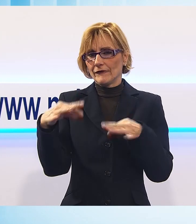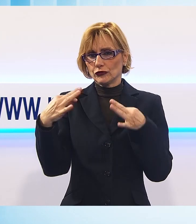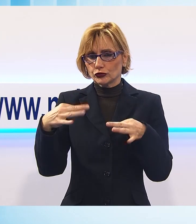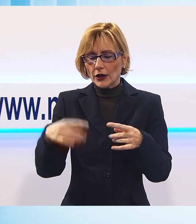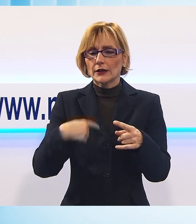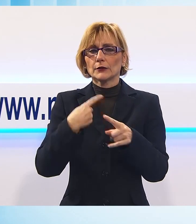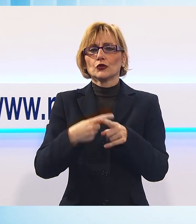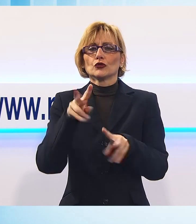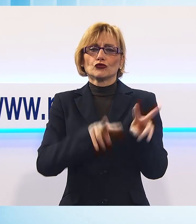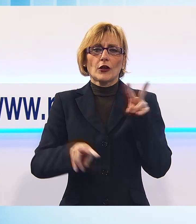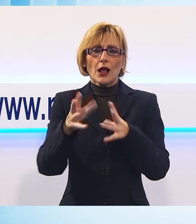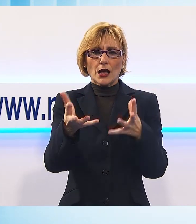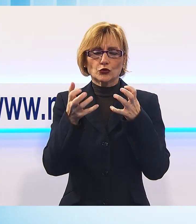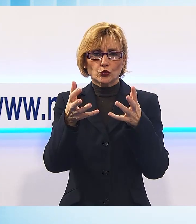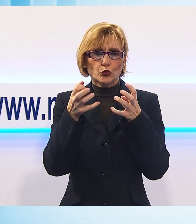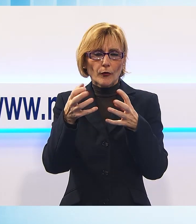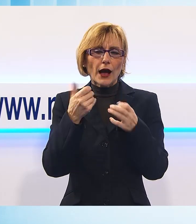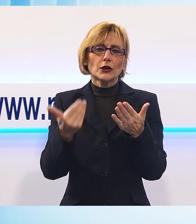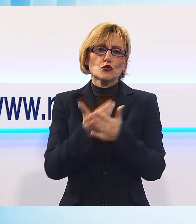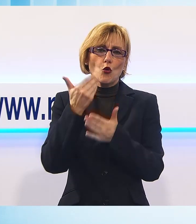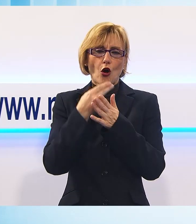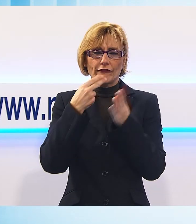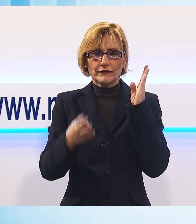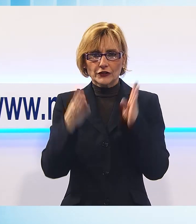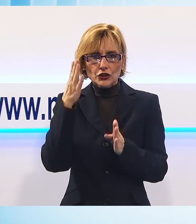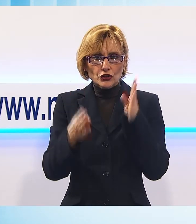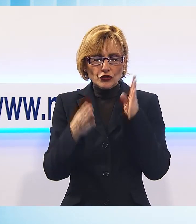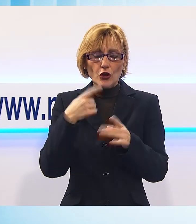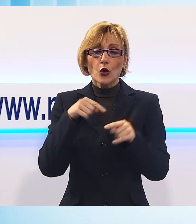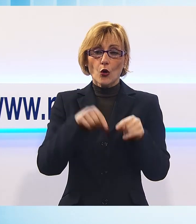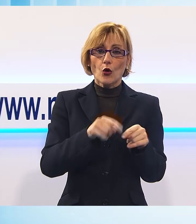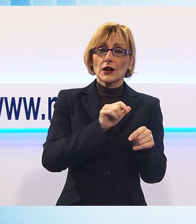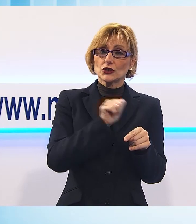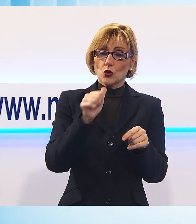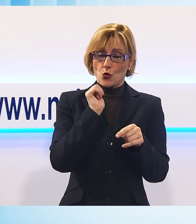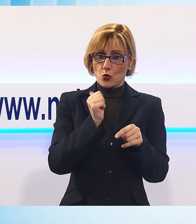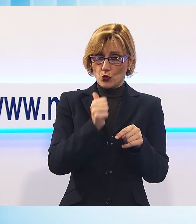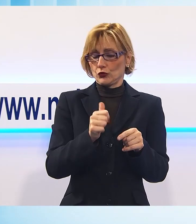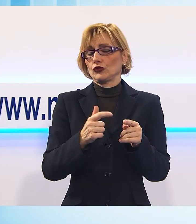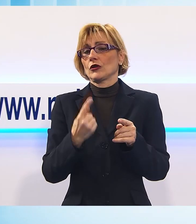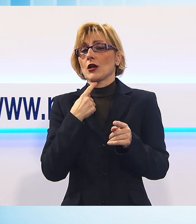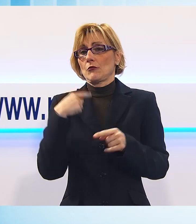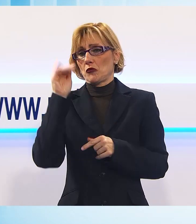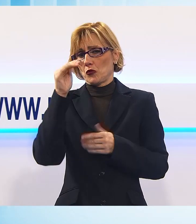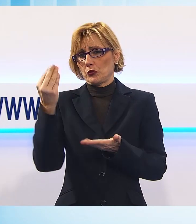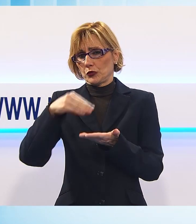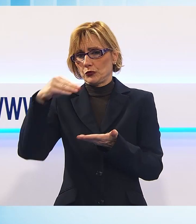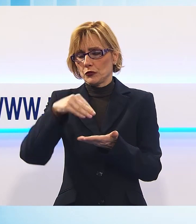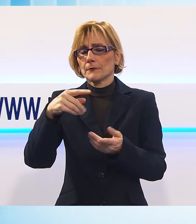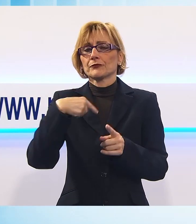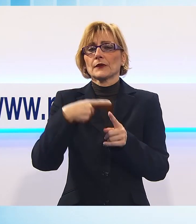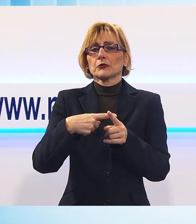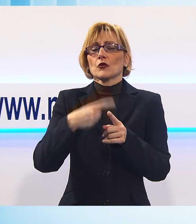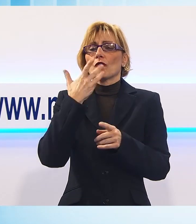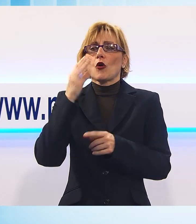riassumere nuovi vigili, che al momento sono in realtà 11, puntiamo a raggiungere il